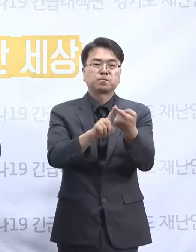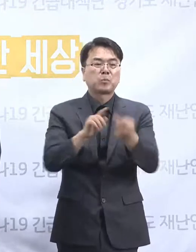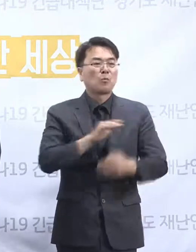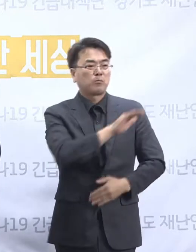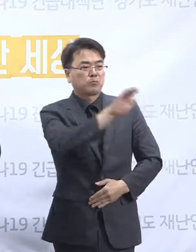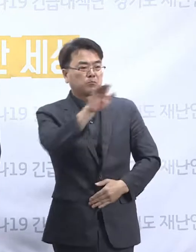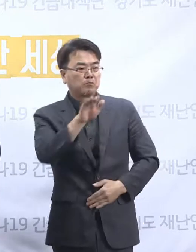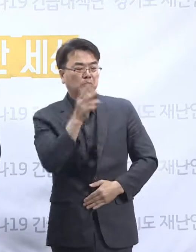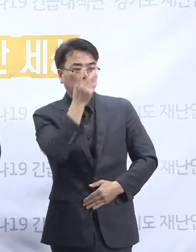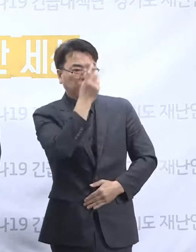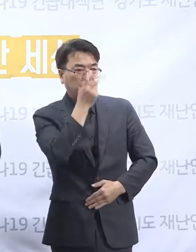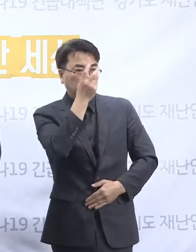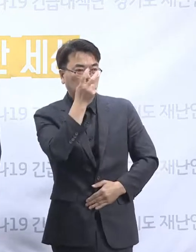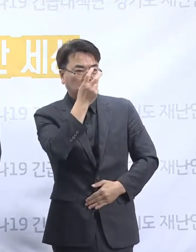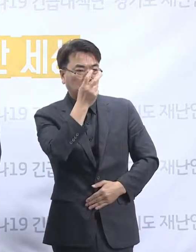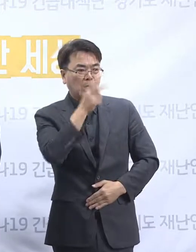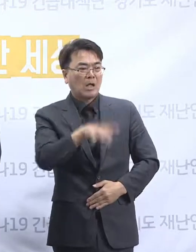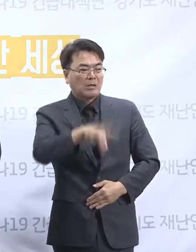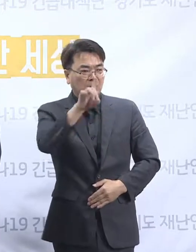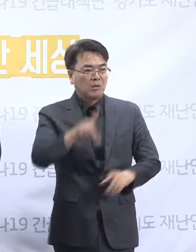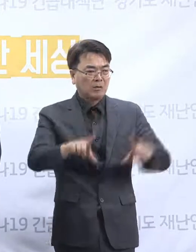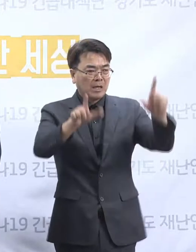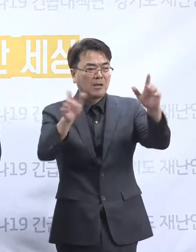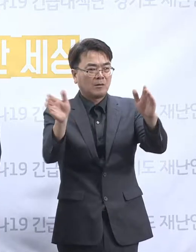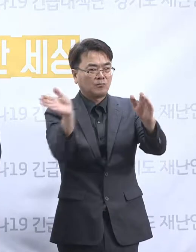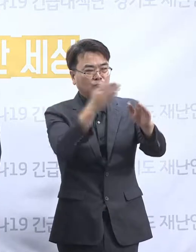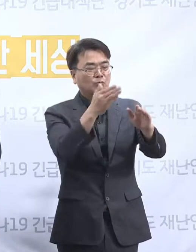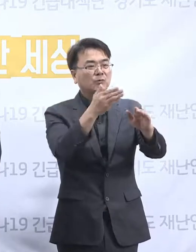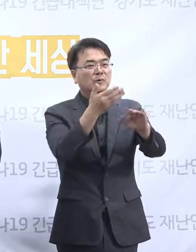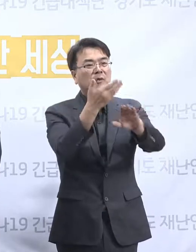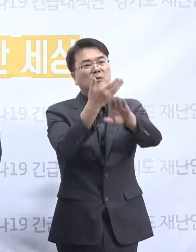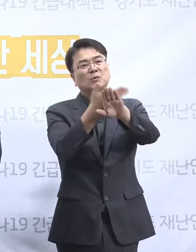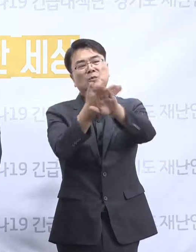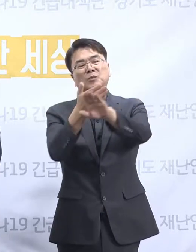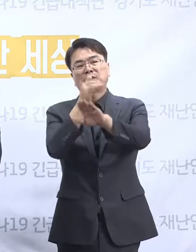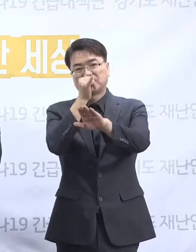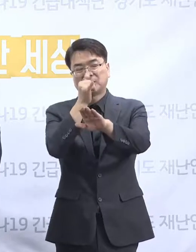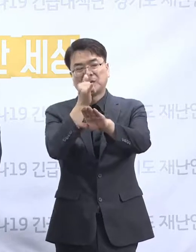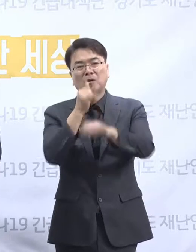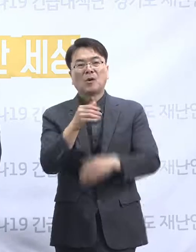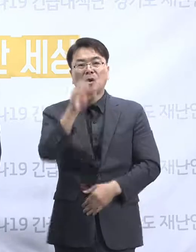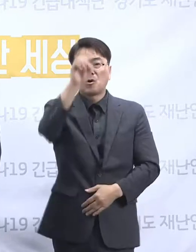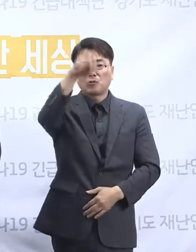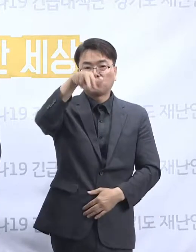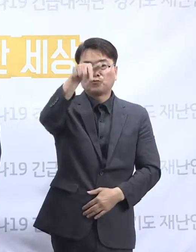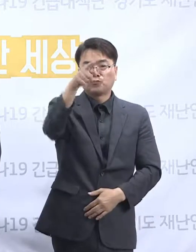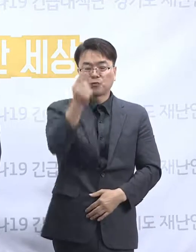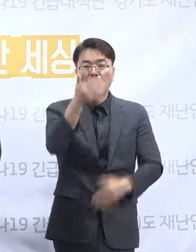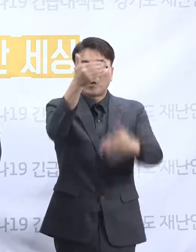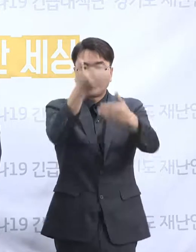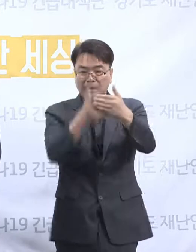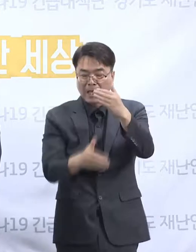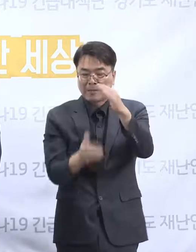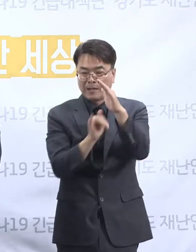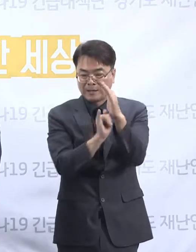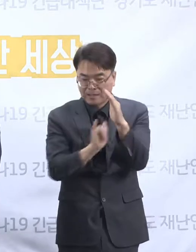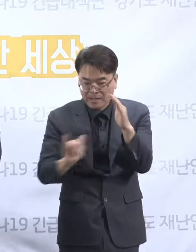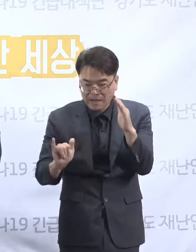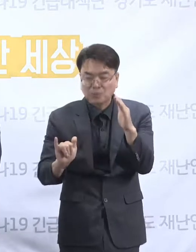저희들이 조사활동을 시작한 첫날부터 좀 있었습니다. 그래서 그 유족들을 의도적으로